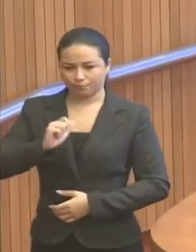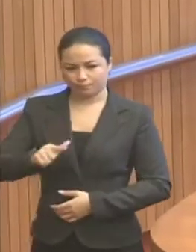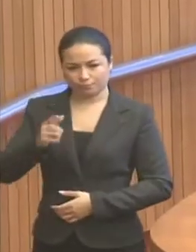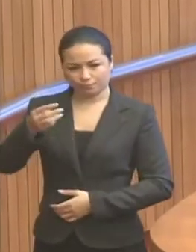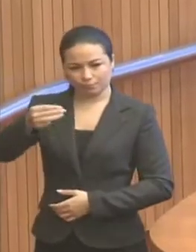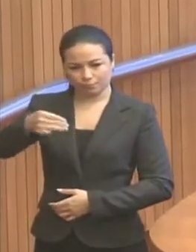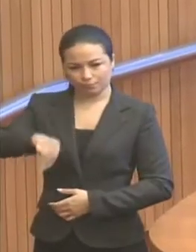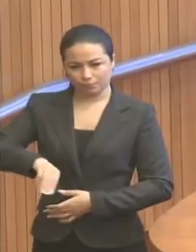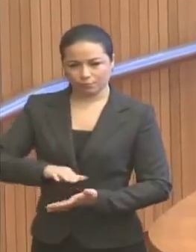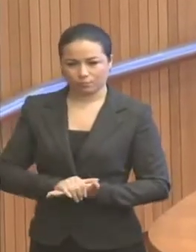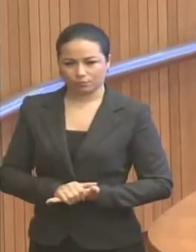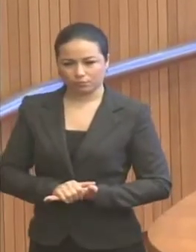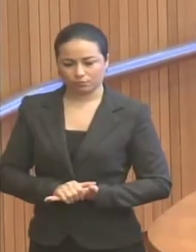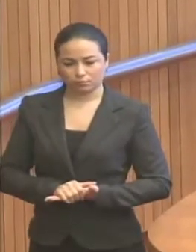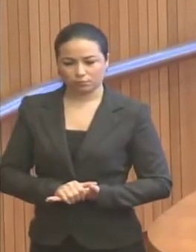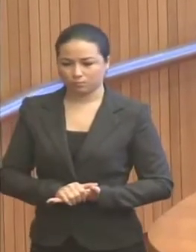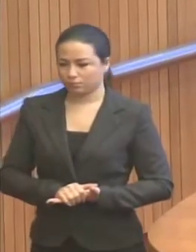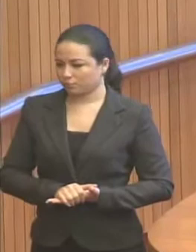Luís do Maranhão.